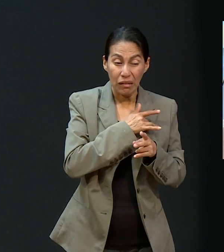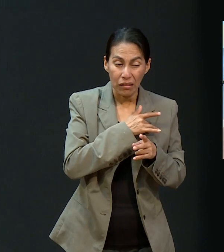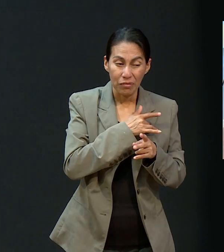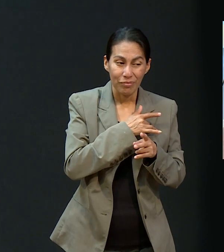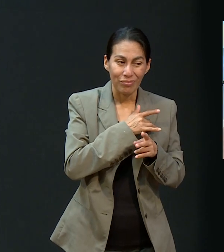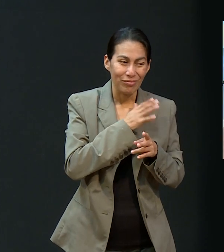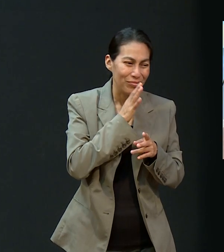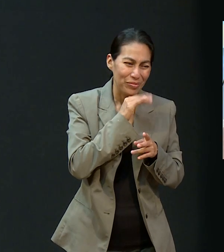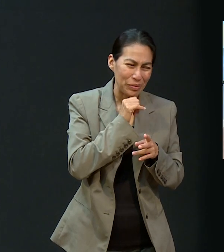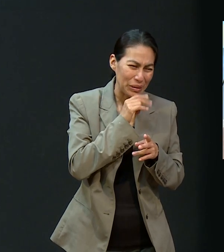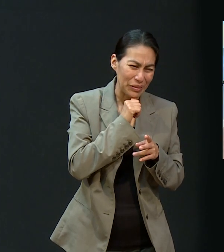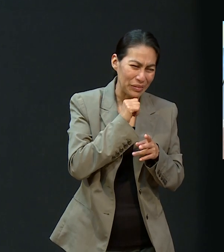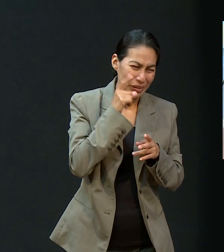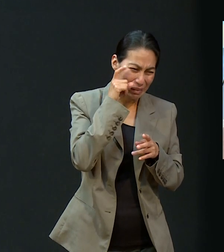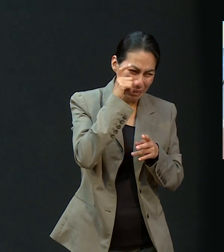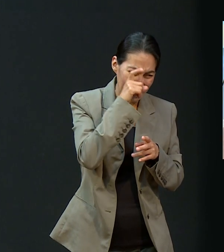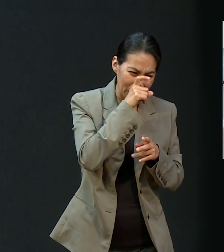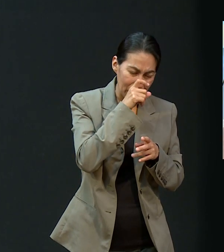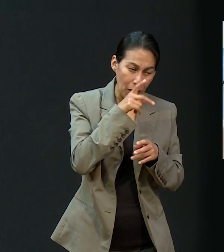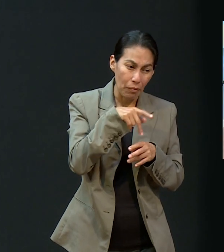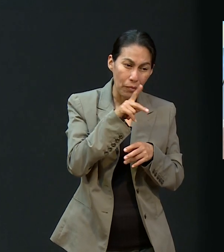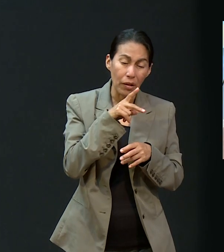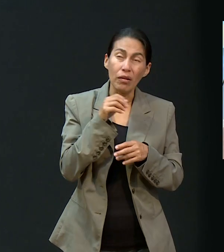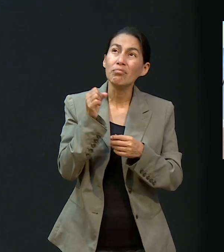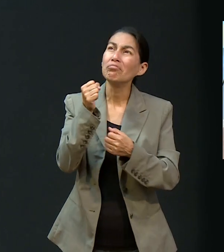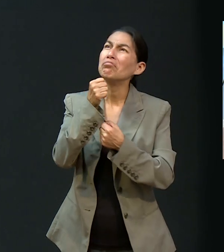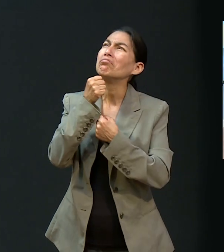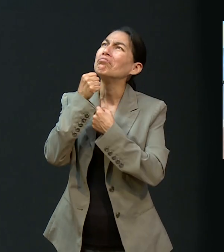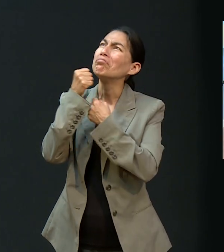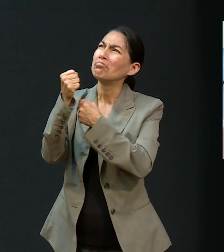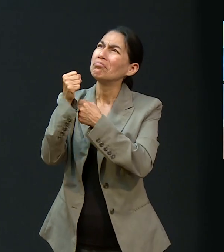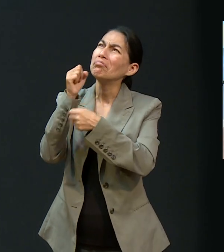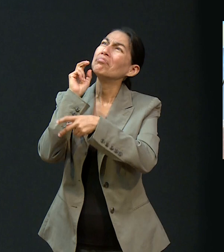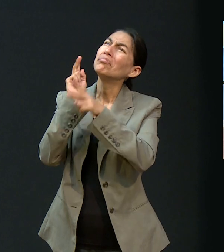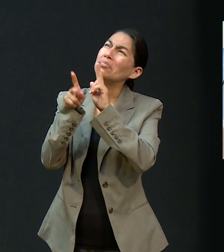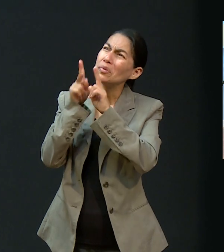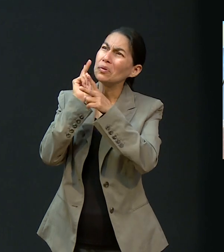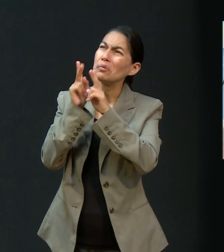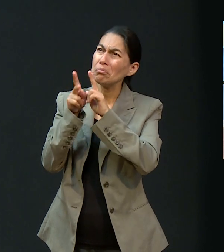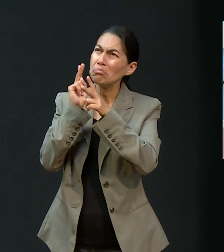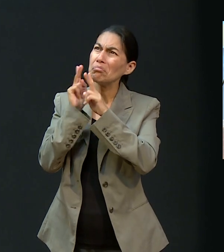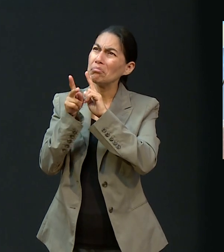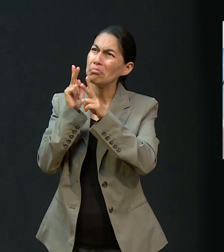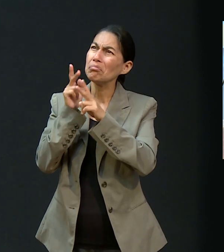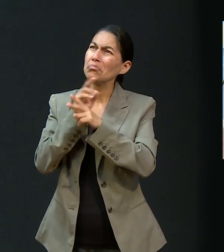decir, aquí es mi lugar seguro. Y que cuando yo salga de ese lugar,